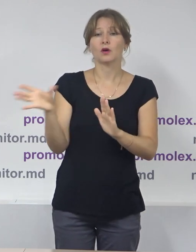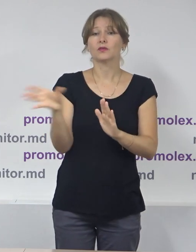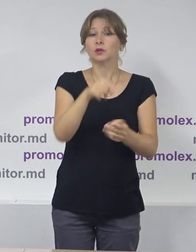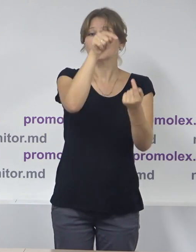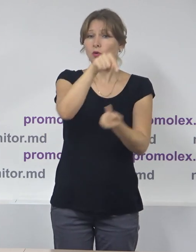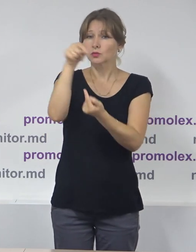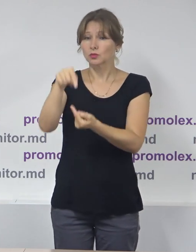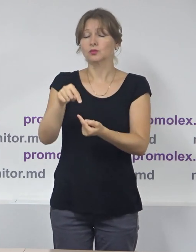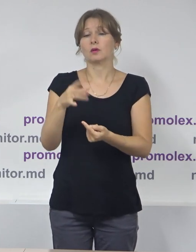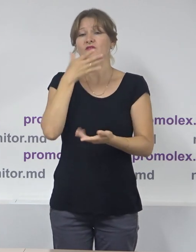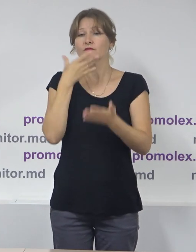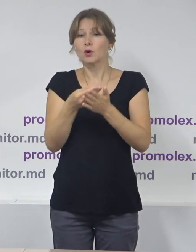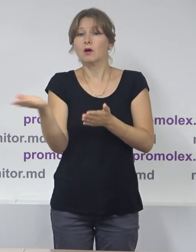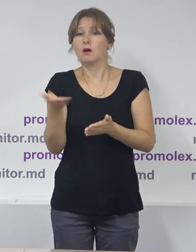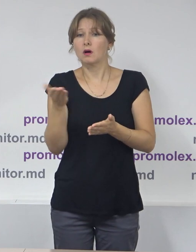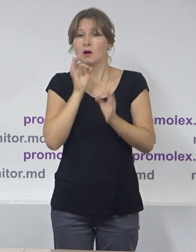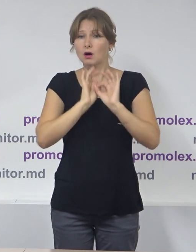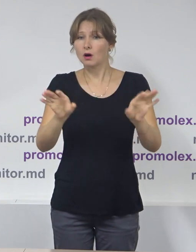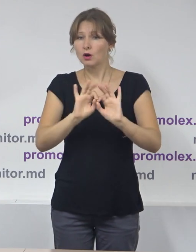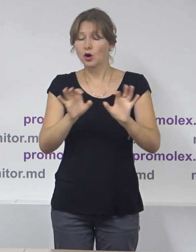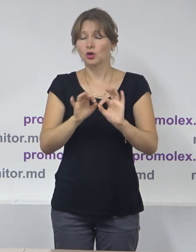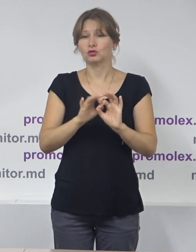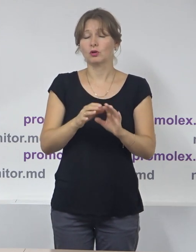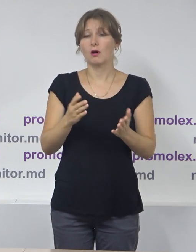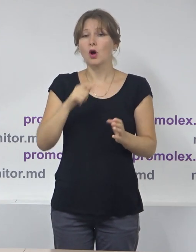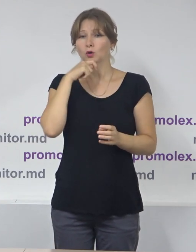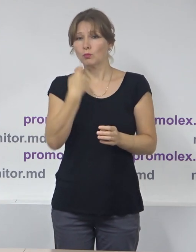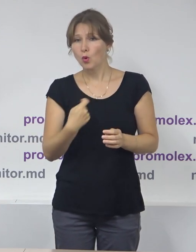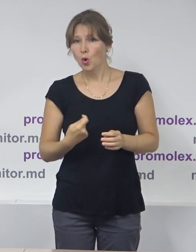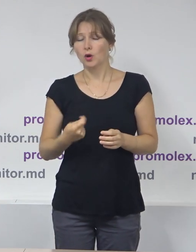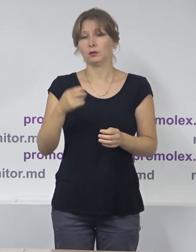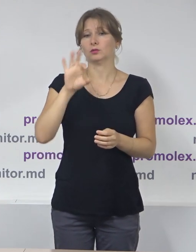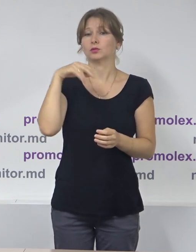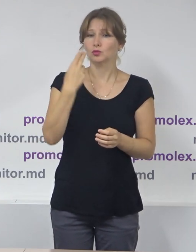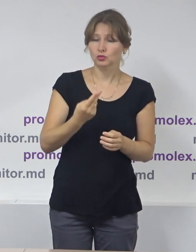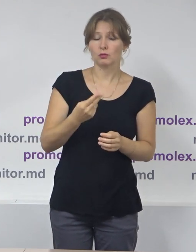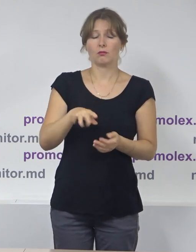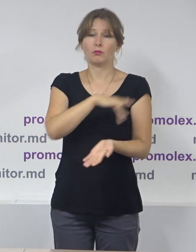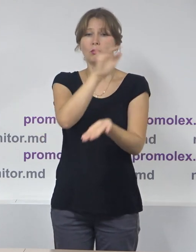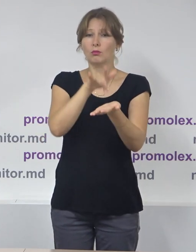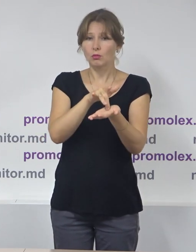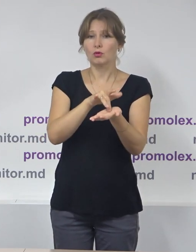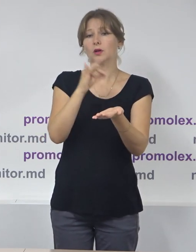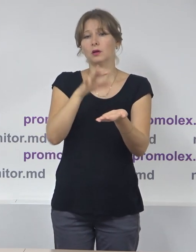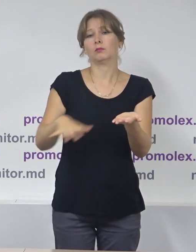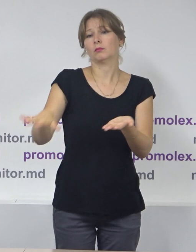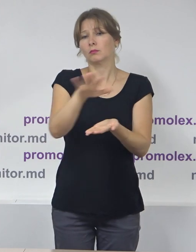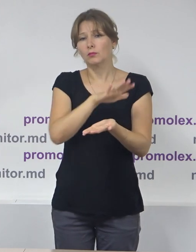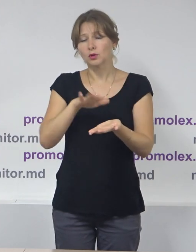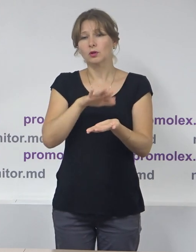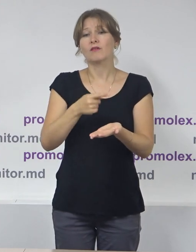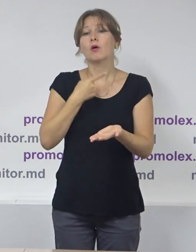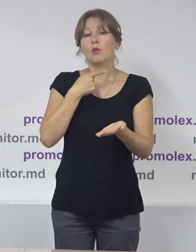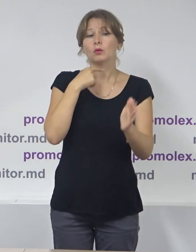principale din actualul raport se referă la contextul social-politik și legal al scrutinului local general, la activitatea organelor